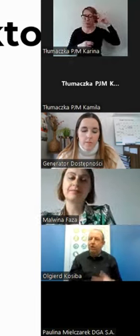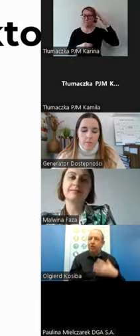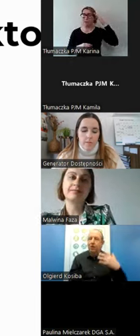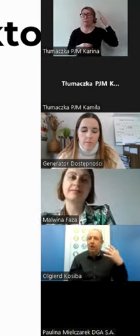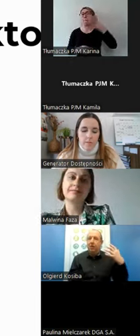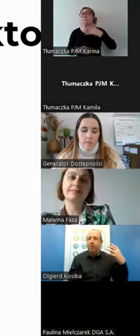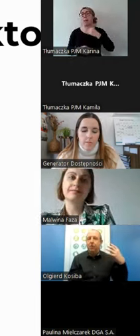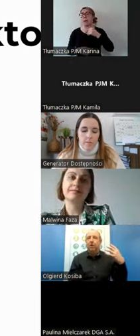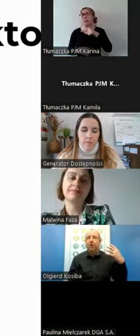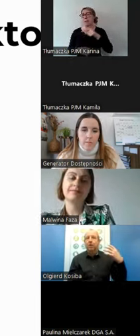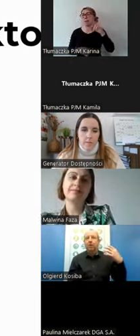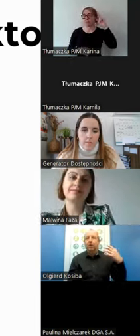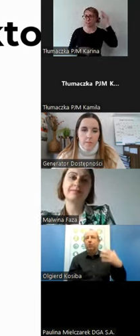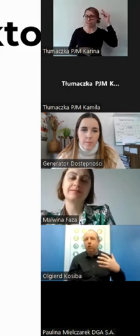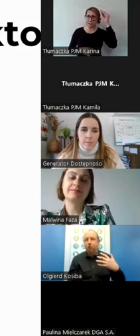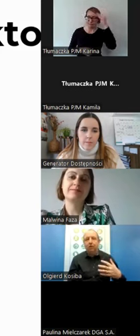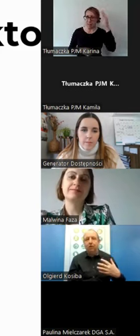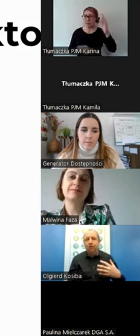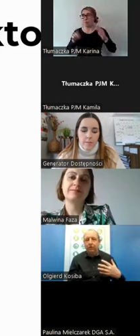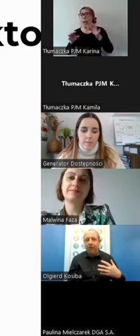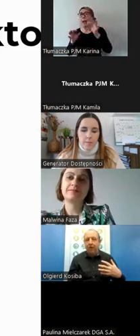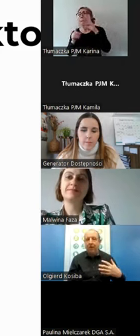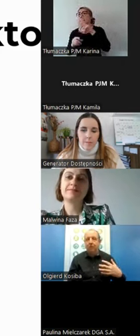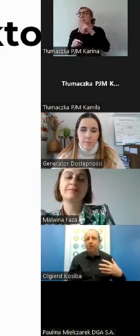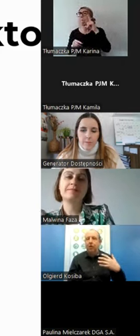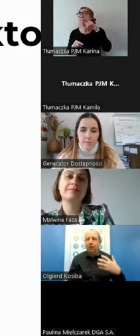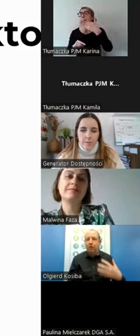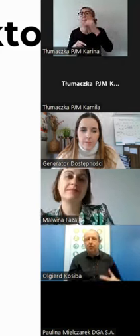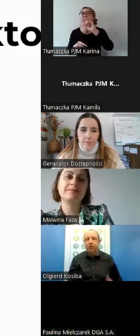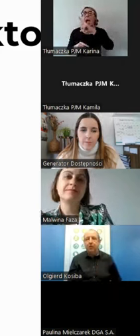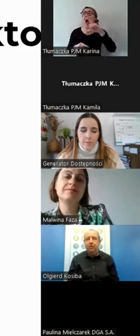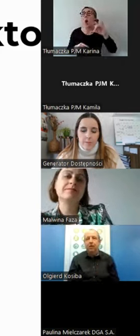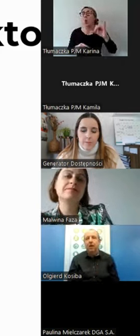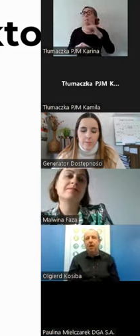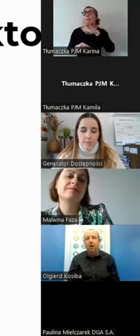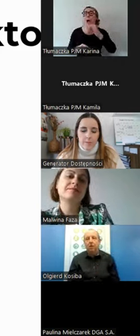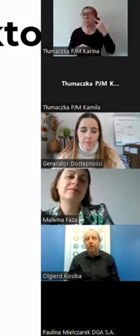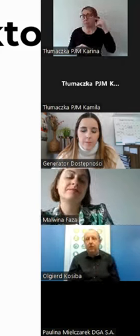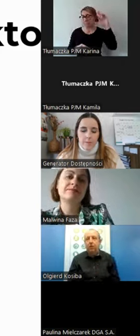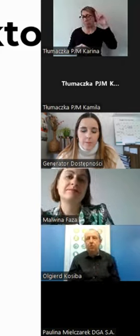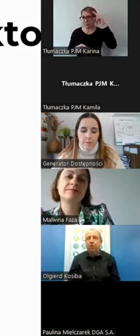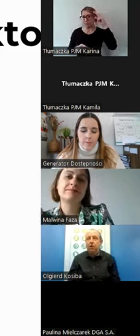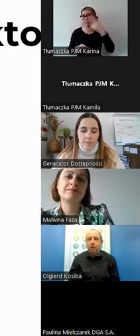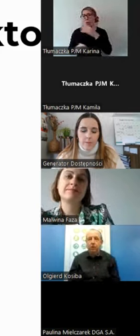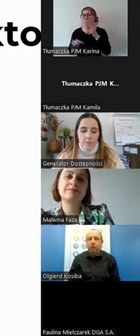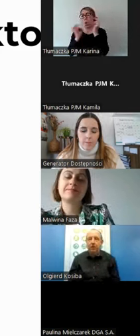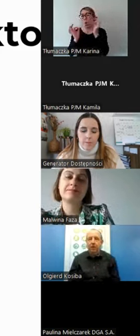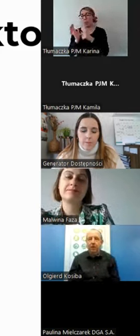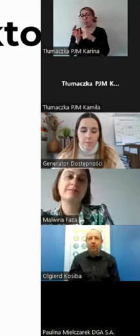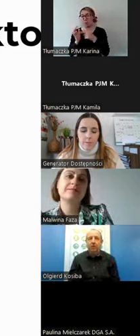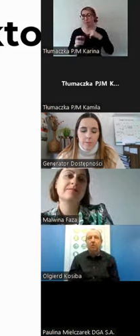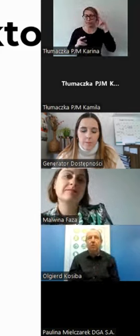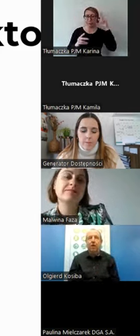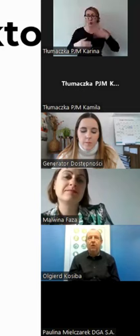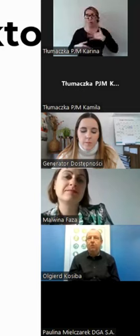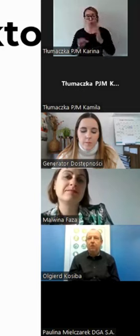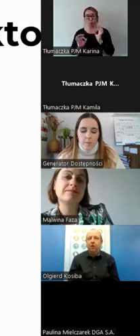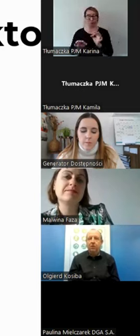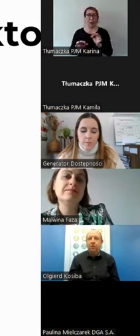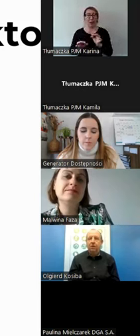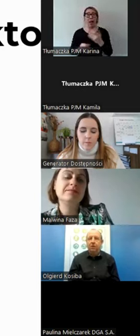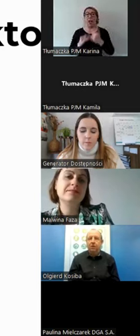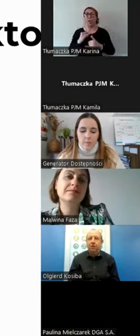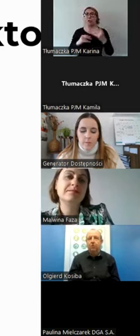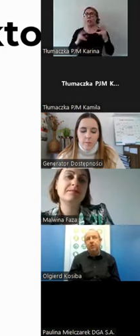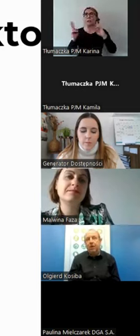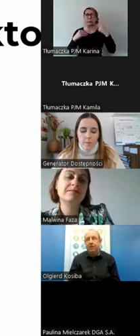to potekmy. My się dobrze czujemy w dźwiękach, bo my je rozpoznajemy. Dźwięki, których nie rozpoznajemy, sprawiają w